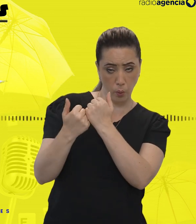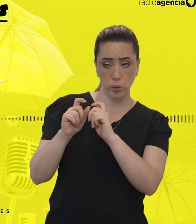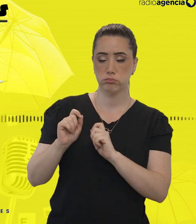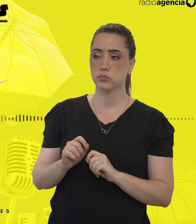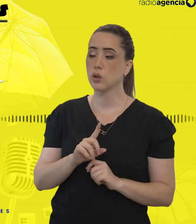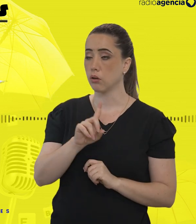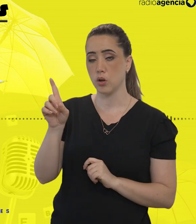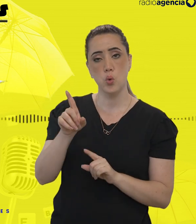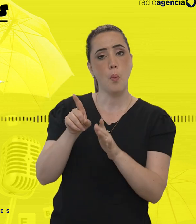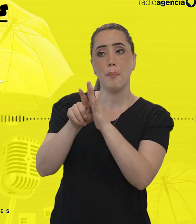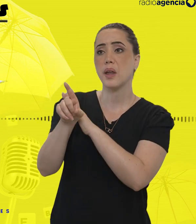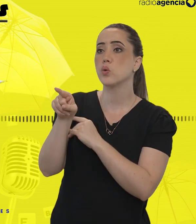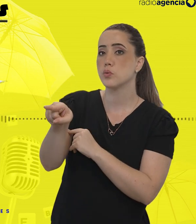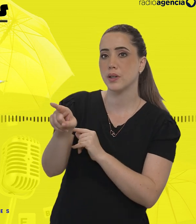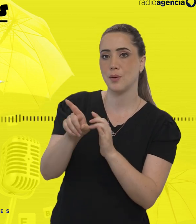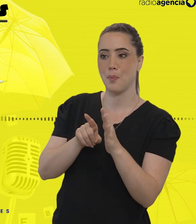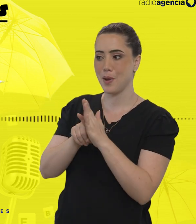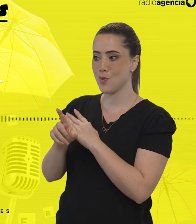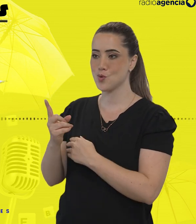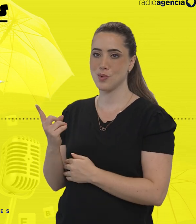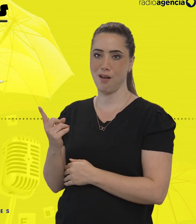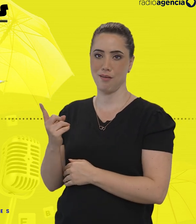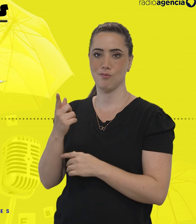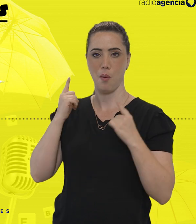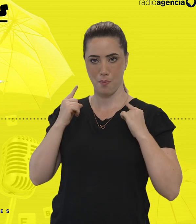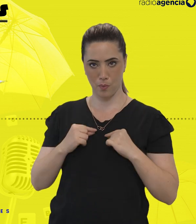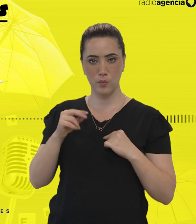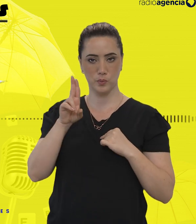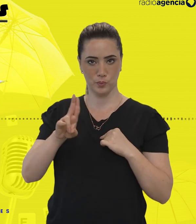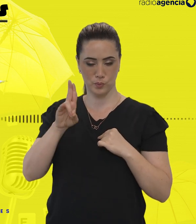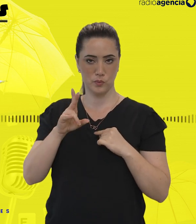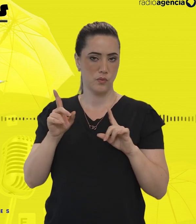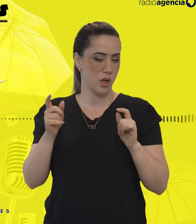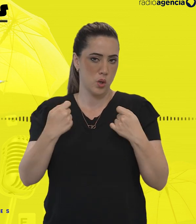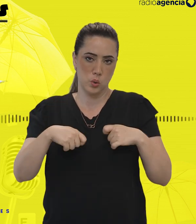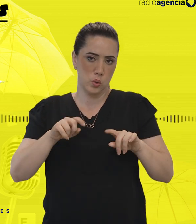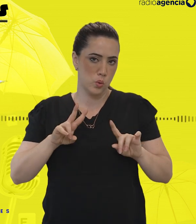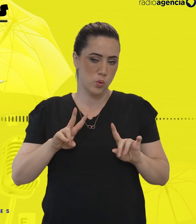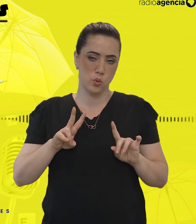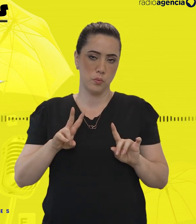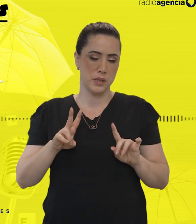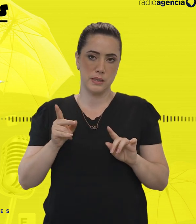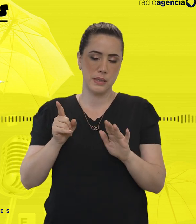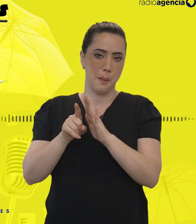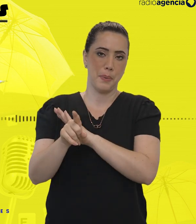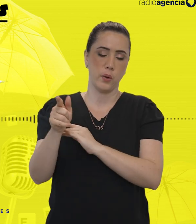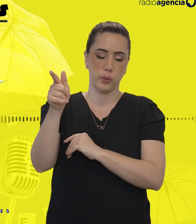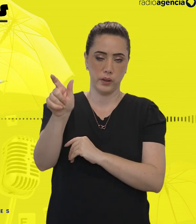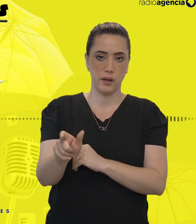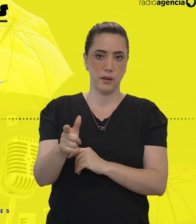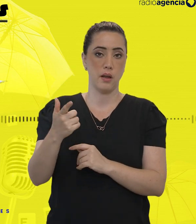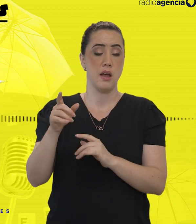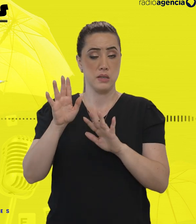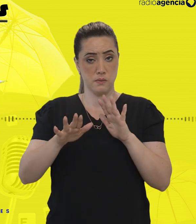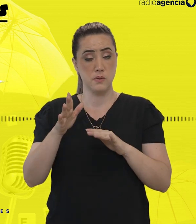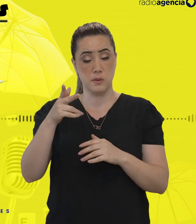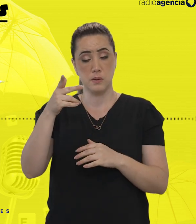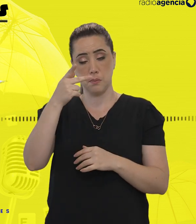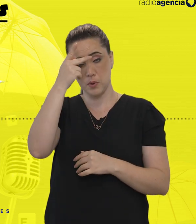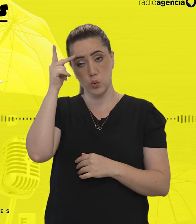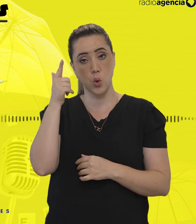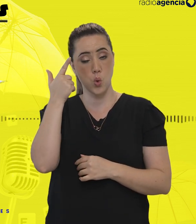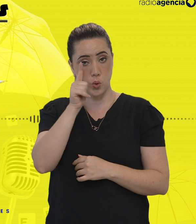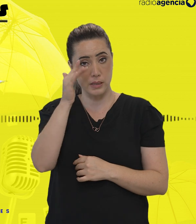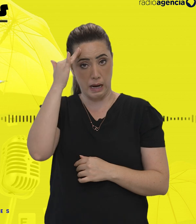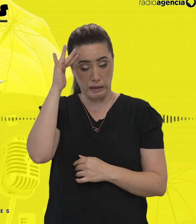pode ser uma amiga, pode ser um marido ou pode ser o suporte dela. Não significa que essa pessoa tem um problema cognitivo,